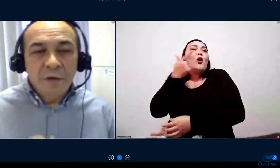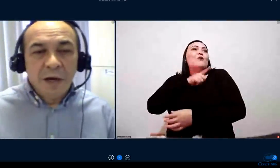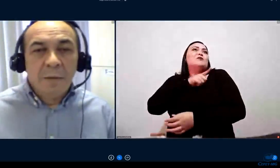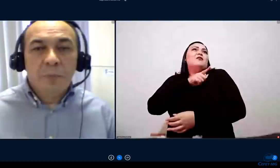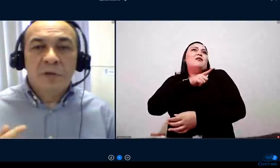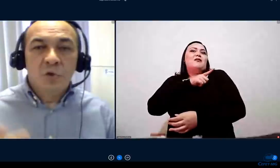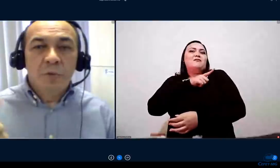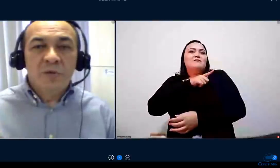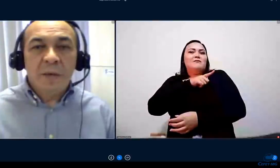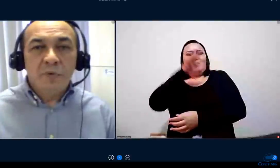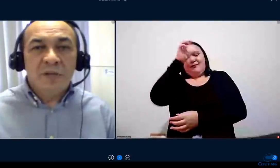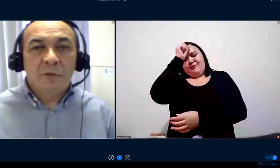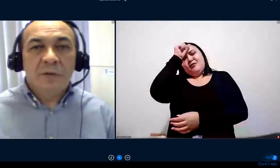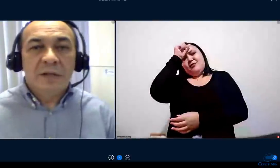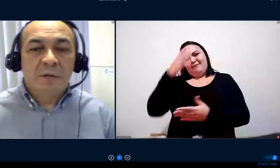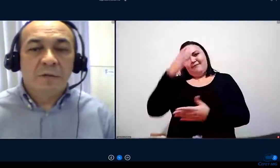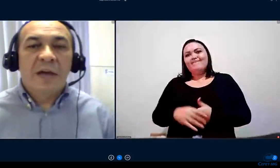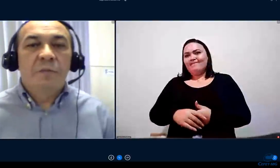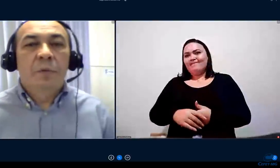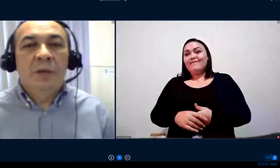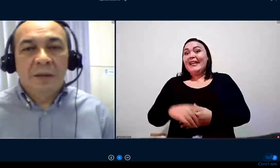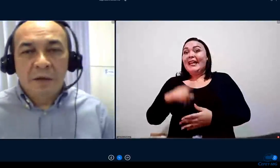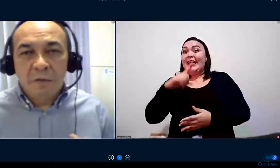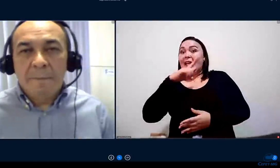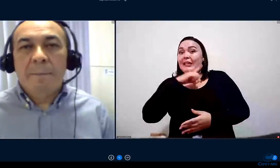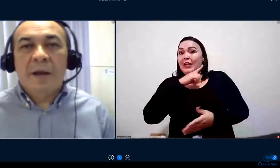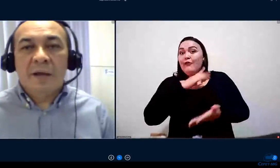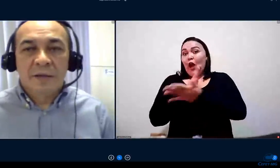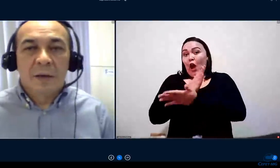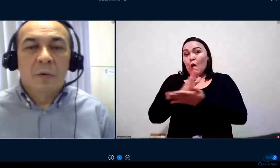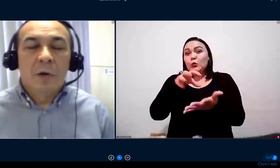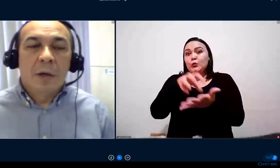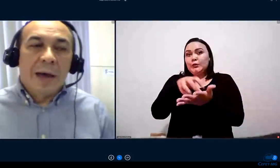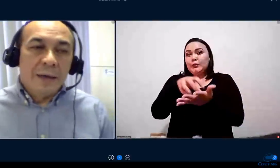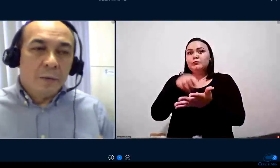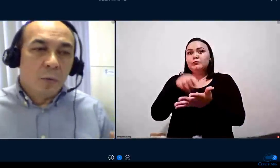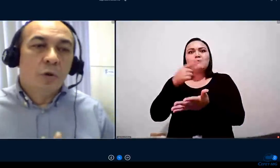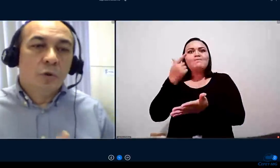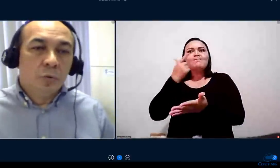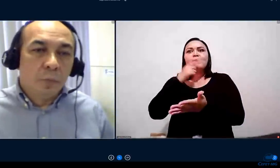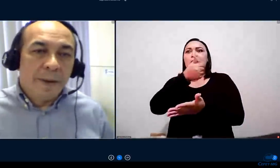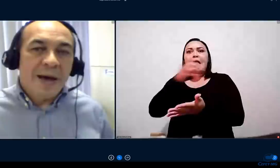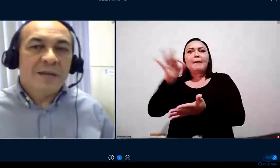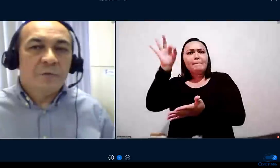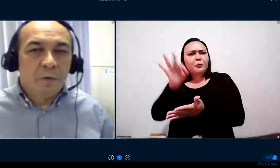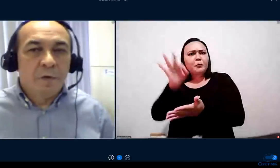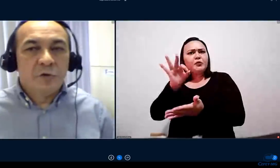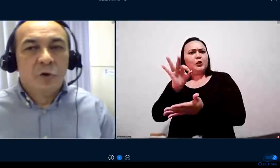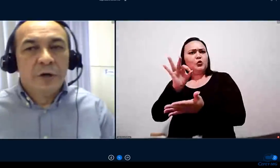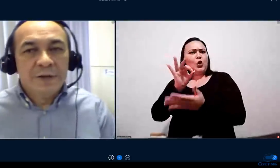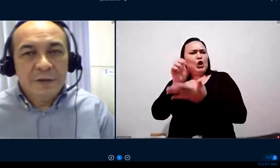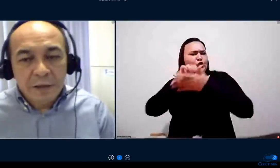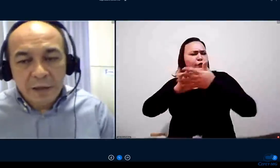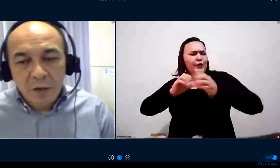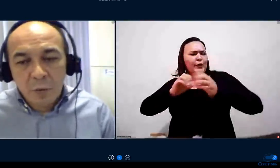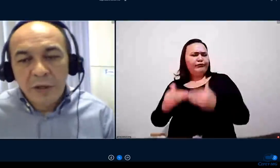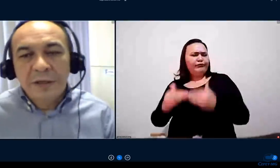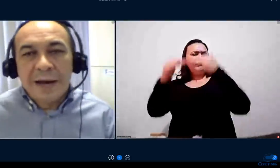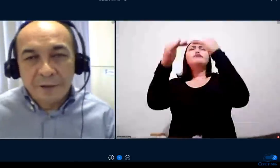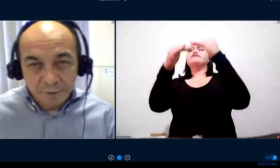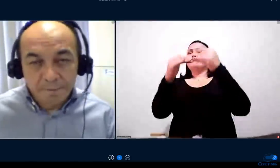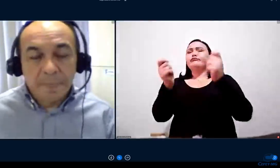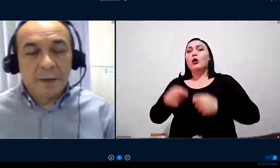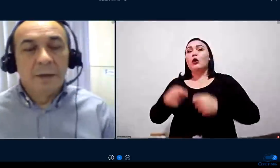teve campus que subiu 100% das atividades porque teve uma preparação aí em um conjunto pais, professores e